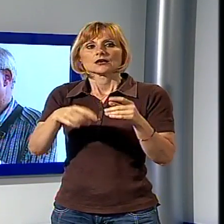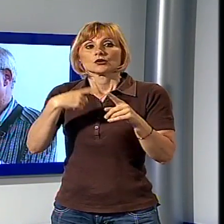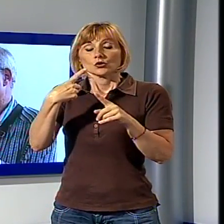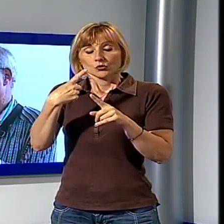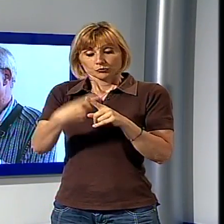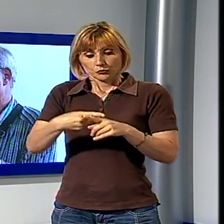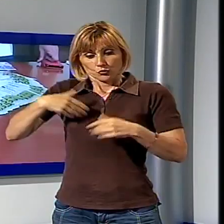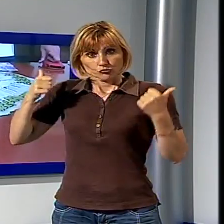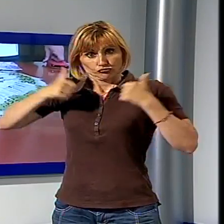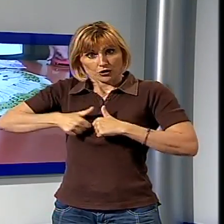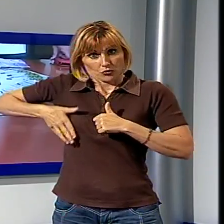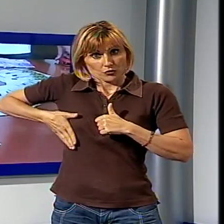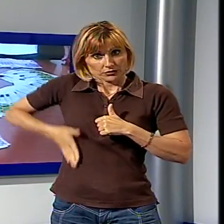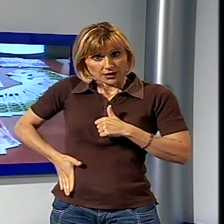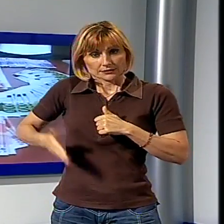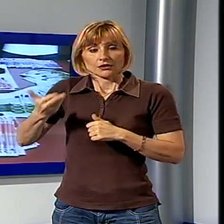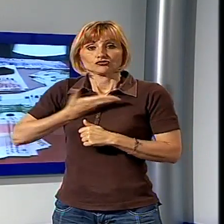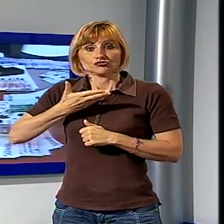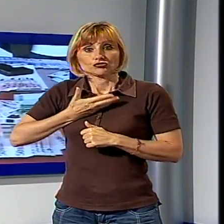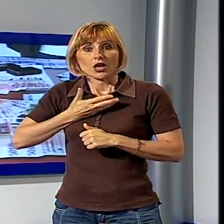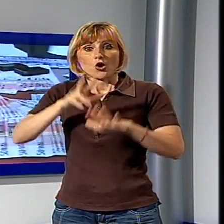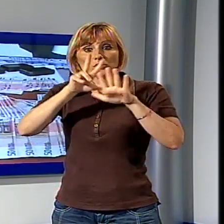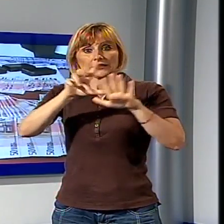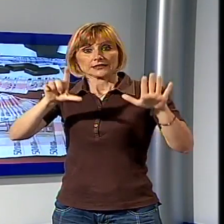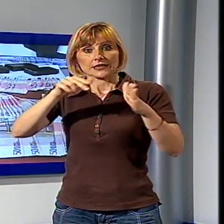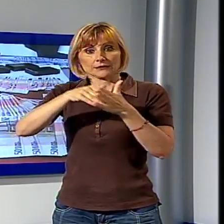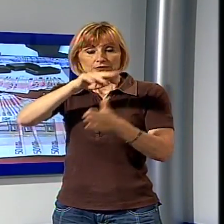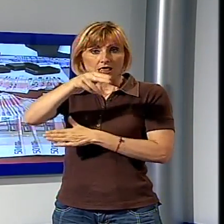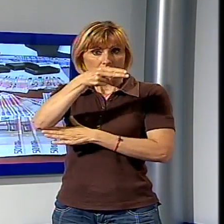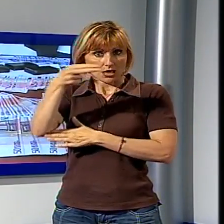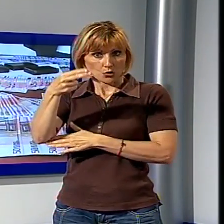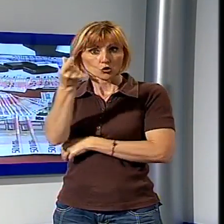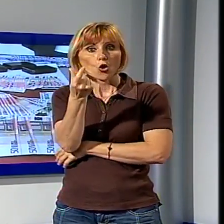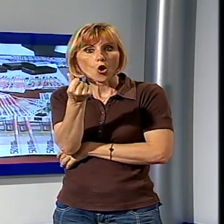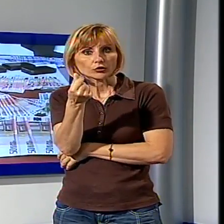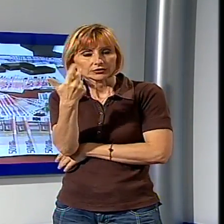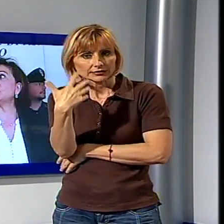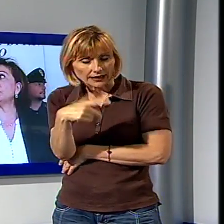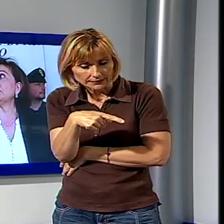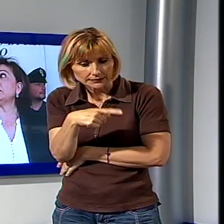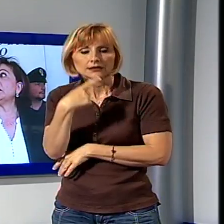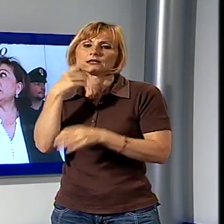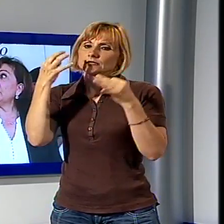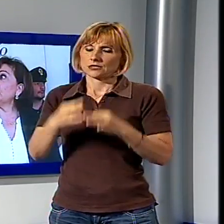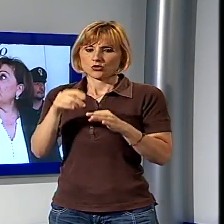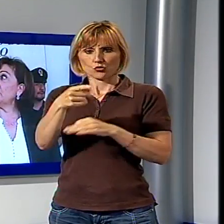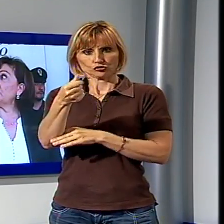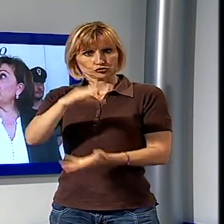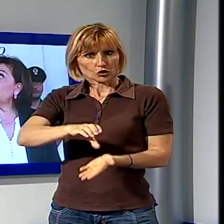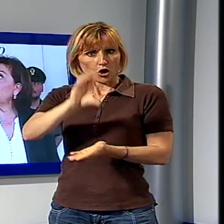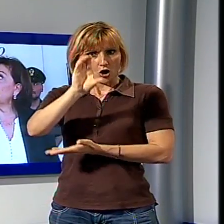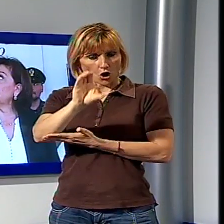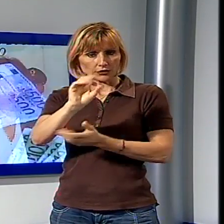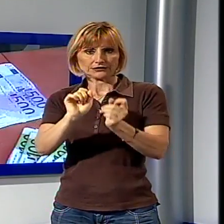in tasca di uno dei giacconi che erano nell'armadio la somma di 87 mila euro in contanti provento certamente dall